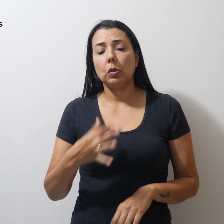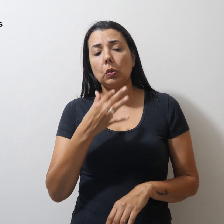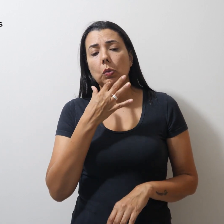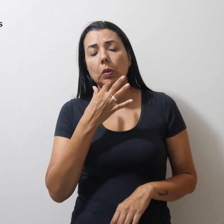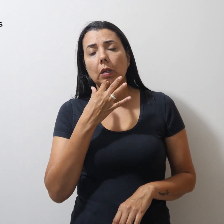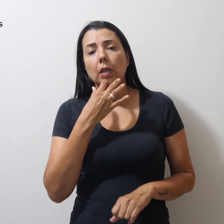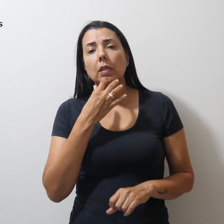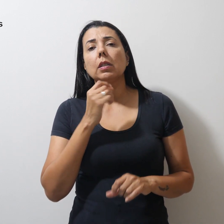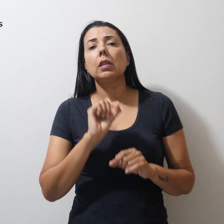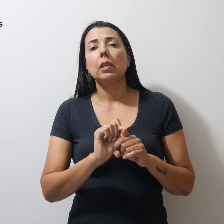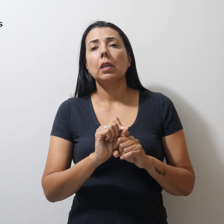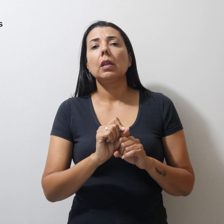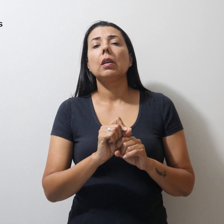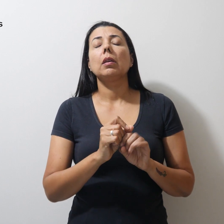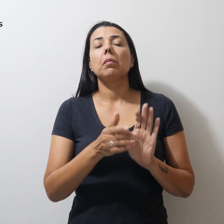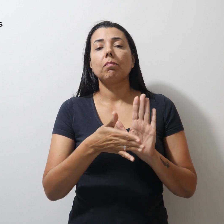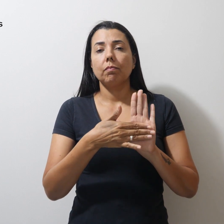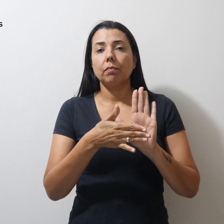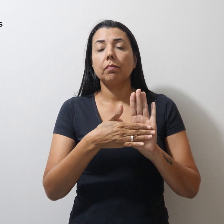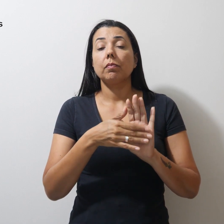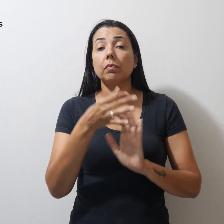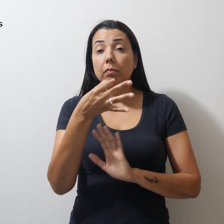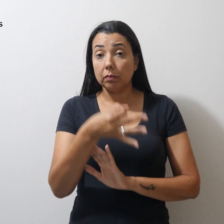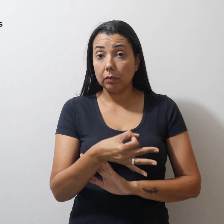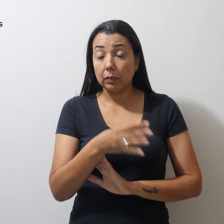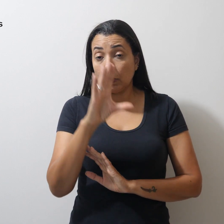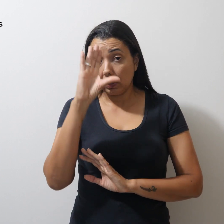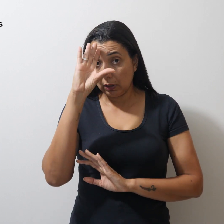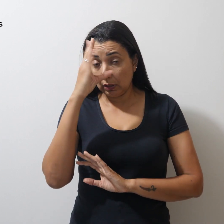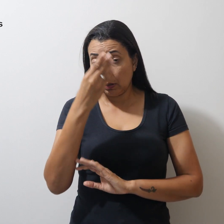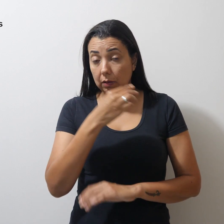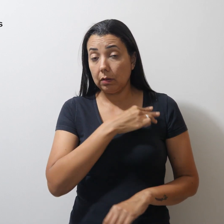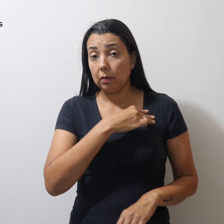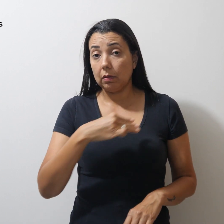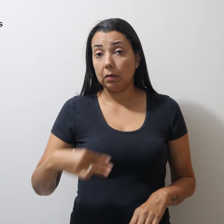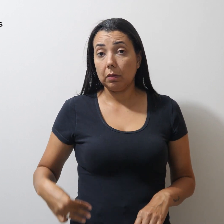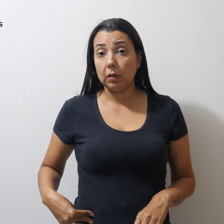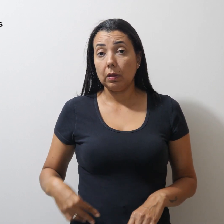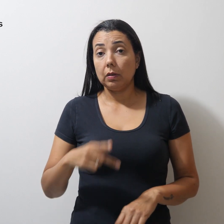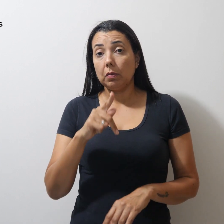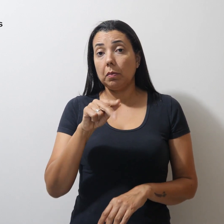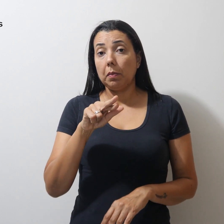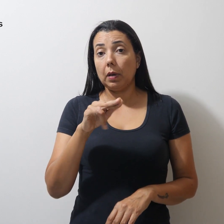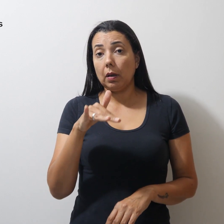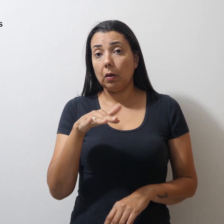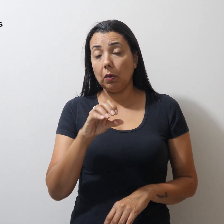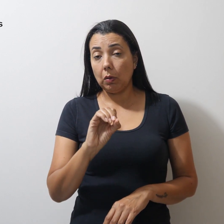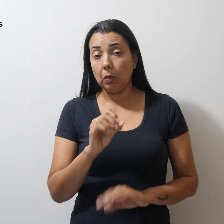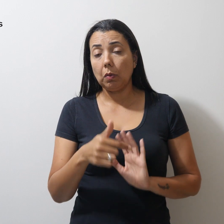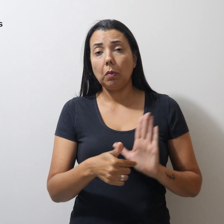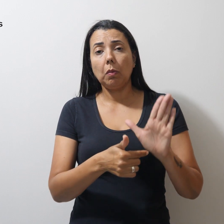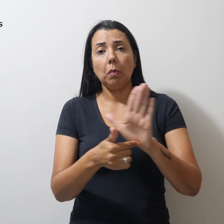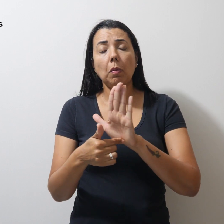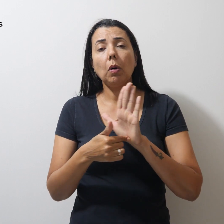pleito é legítimo. A decisão do ministro Paulo Sérgio demonstra que o